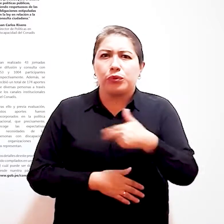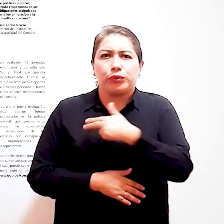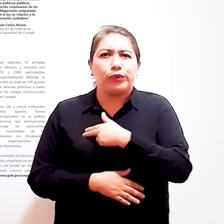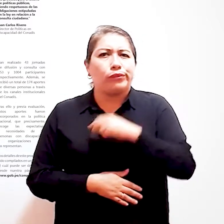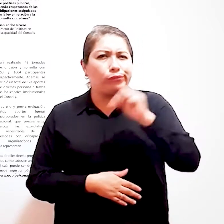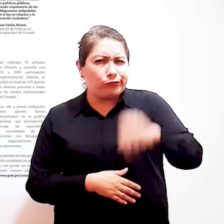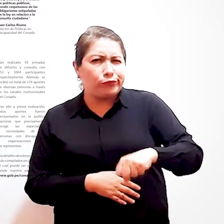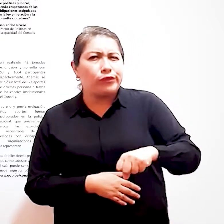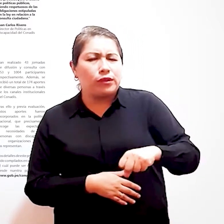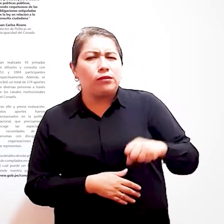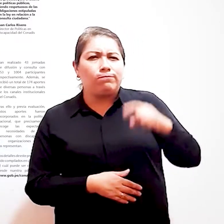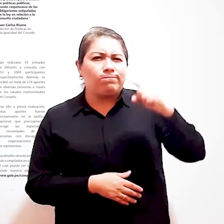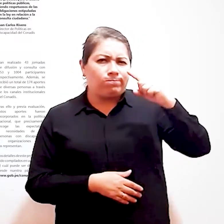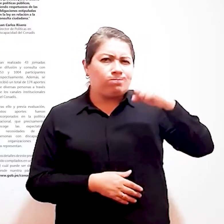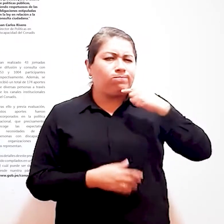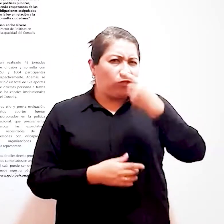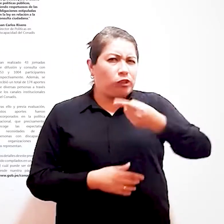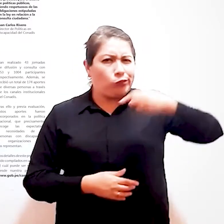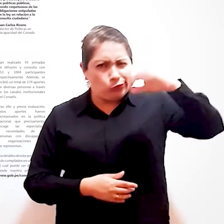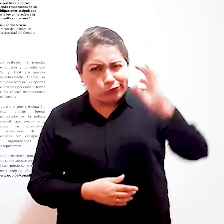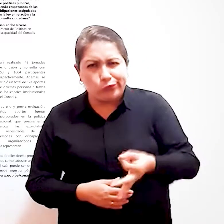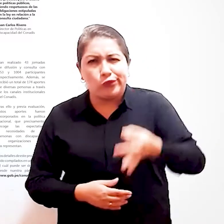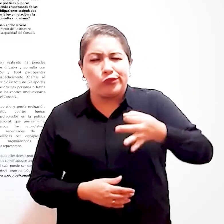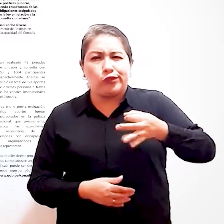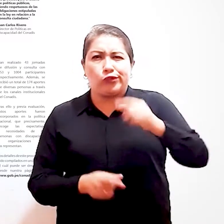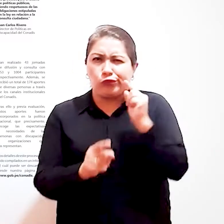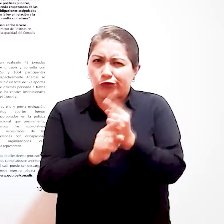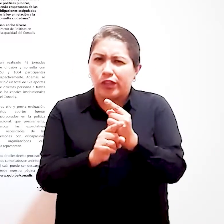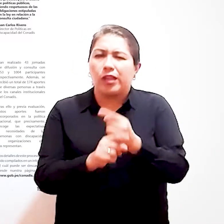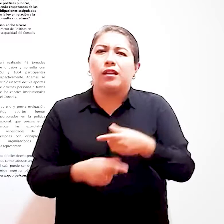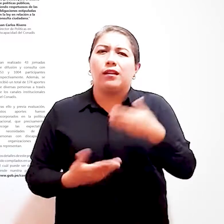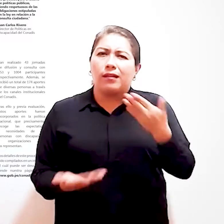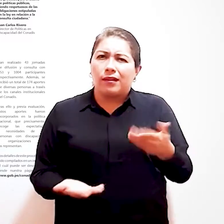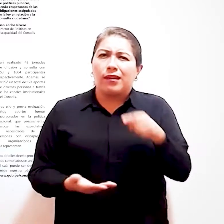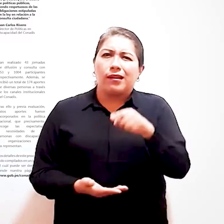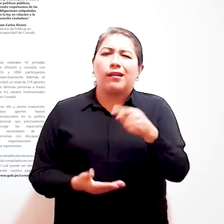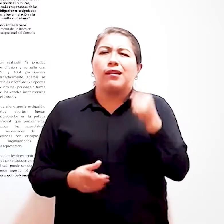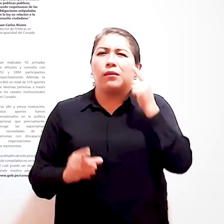Reafirmamos nuestro compromiso En